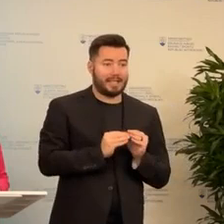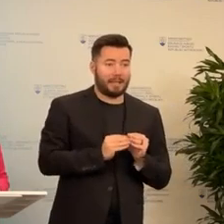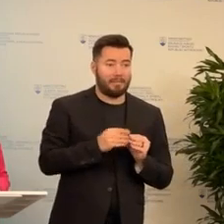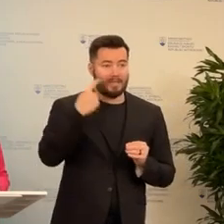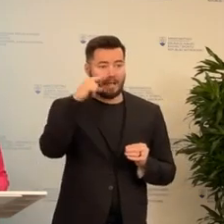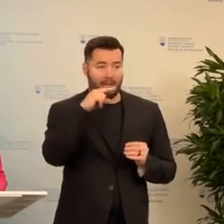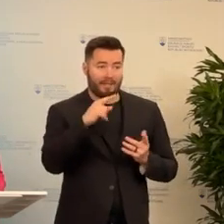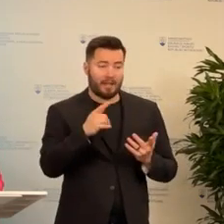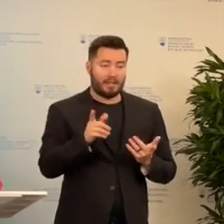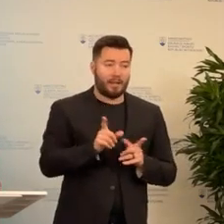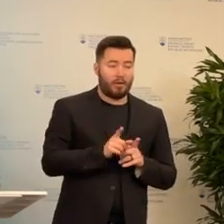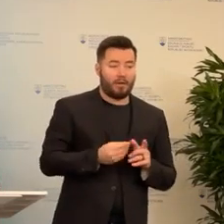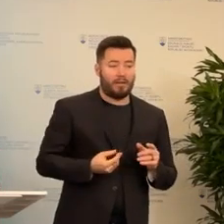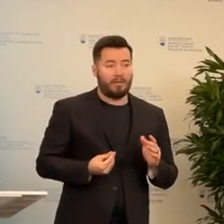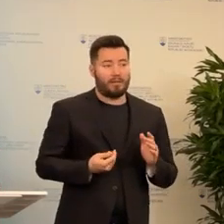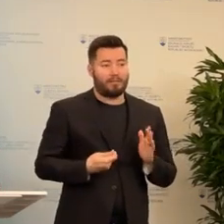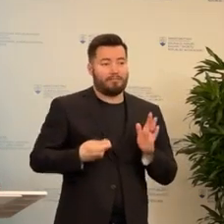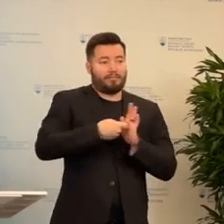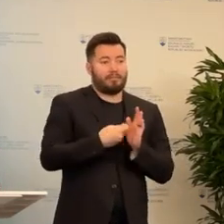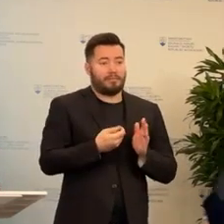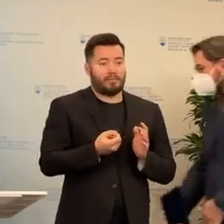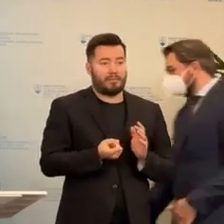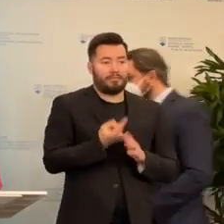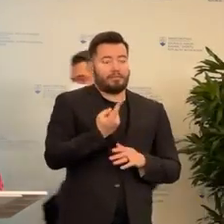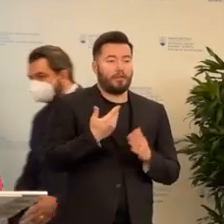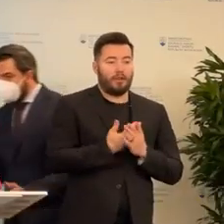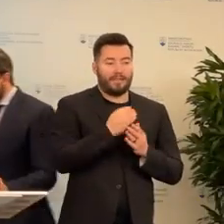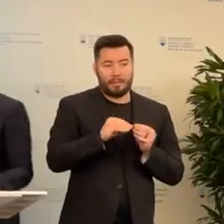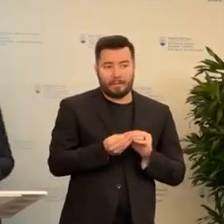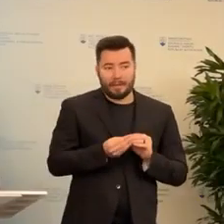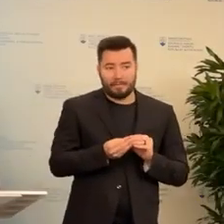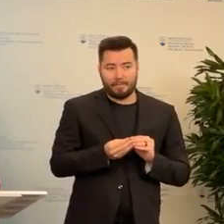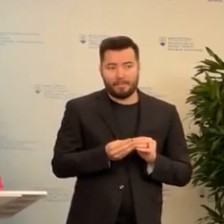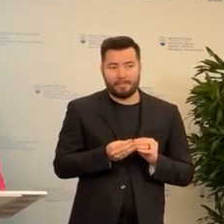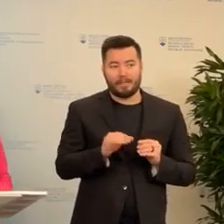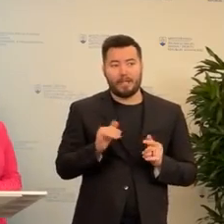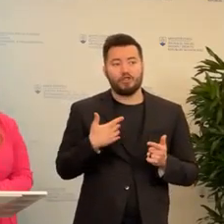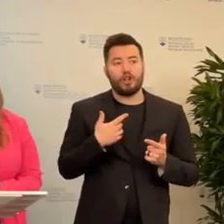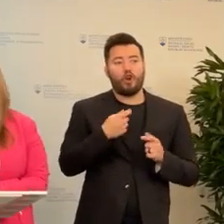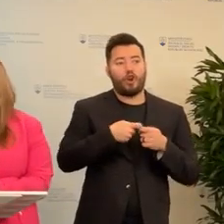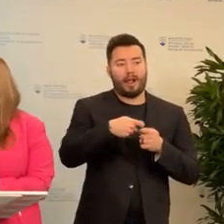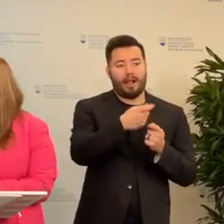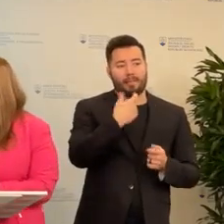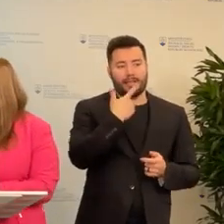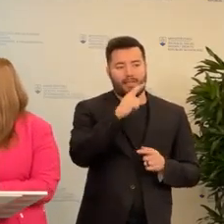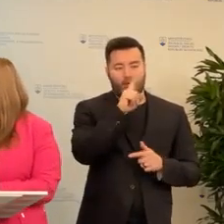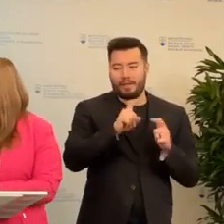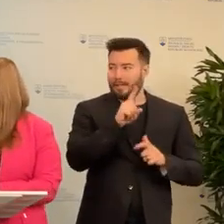vzdelávacom, že by pribudli možno nejaké takéto predmety. A potom ešte mám od kolegu dve otázky, mi proslal tak.